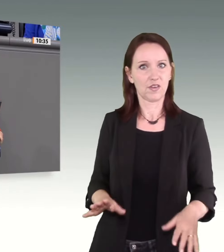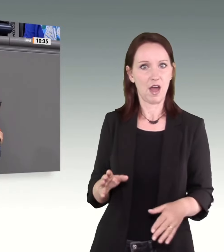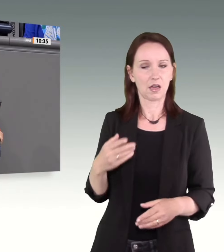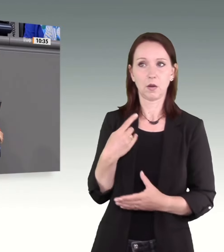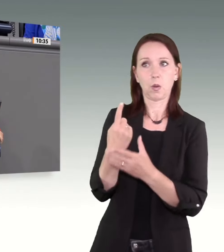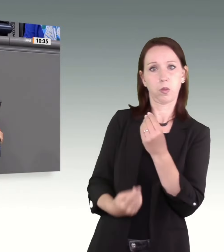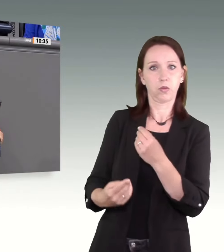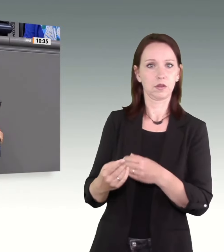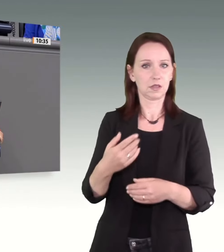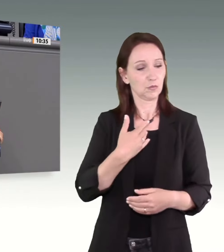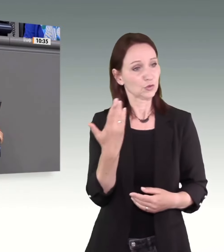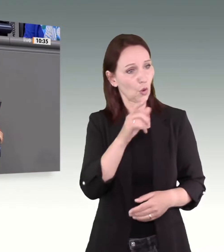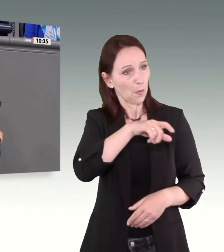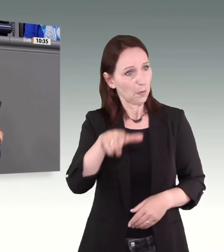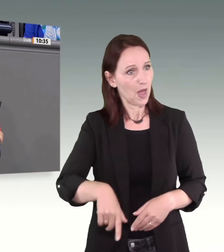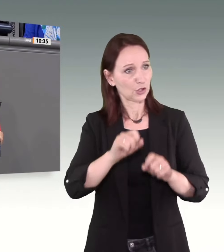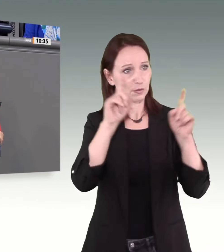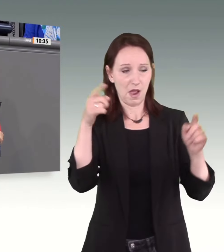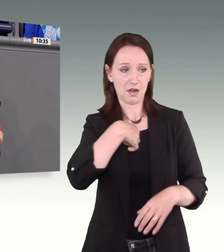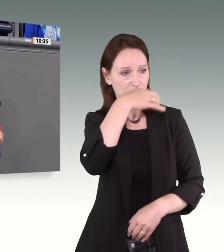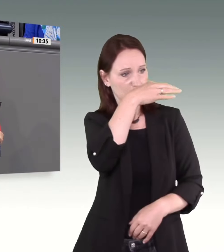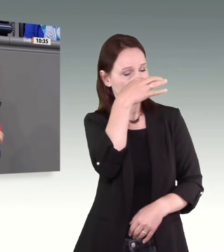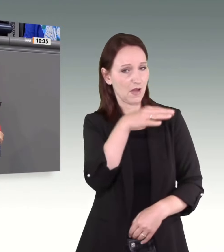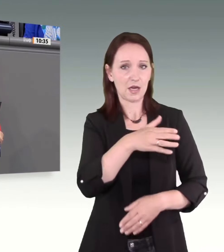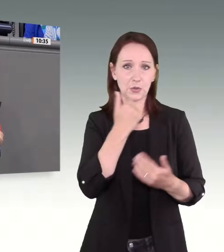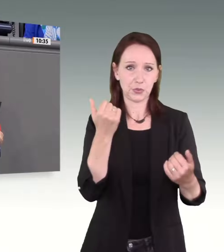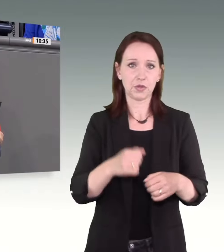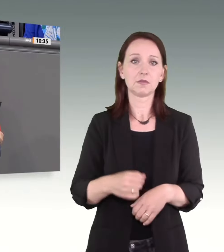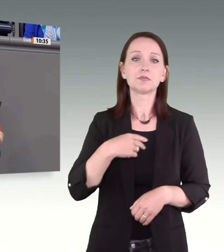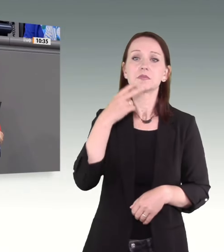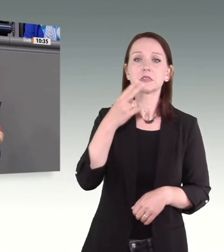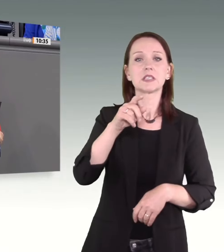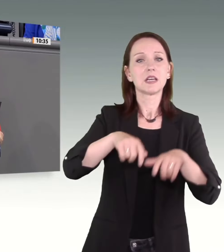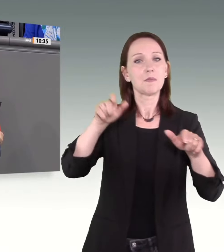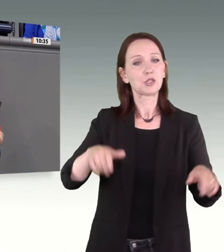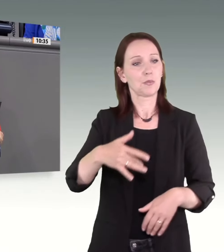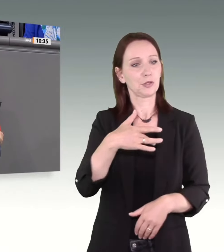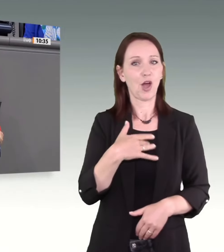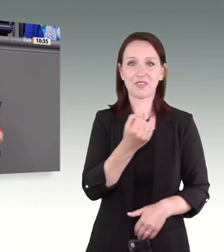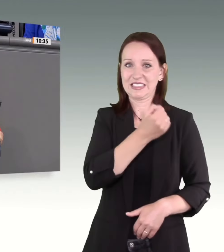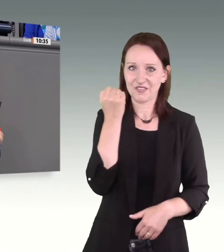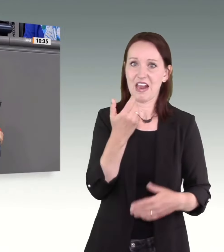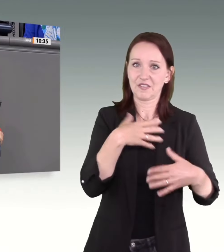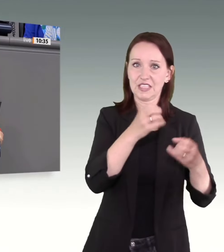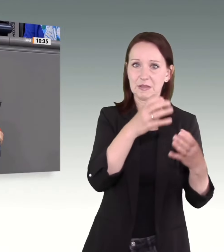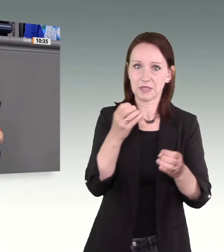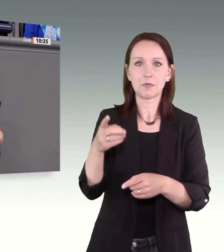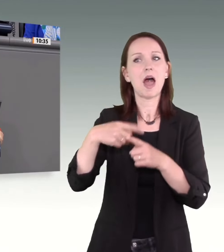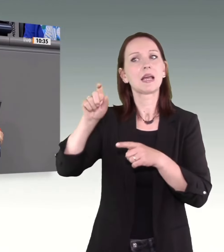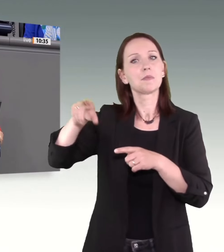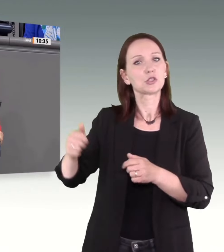kann. Es widerspricht auch allem, was ich im Austausch mit Betroffenen von Gewalt und Menschen, die diese begleiten, erfahren habe.